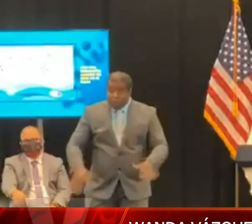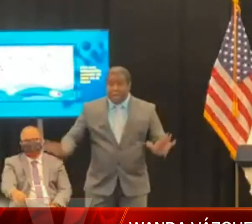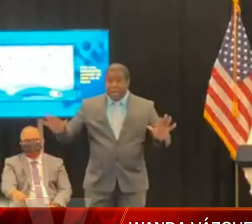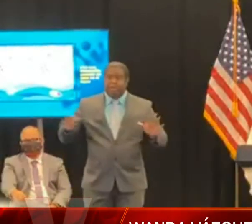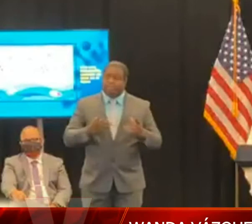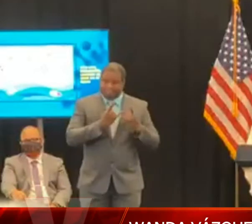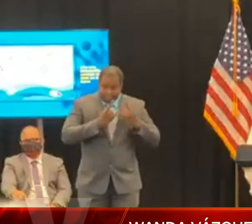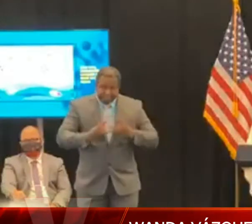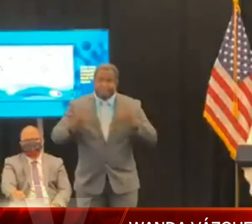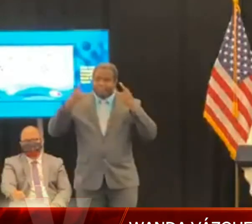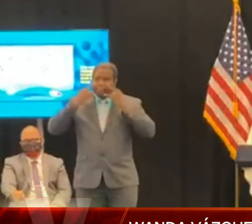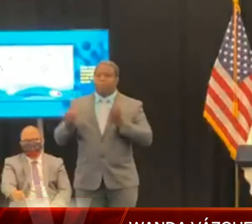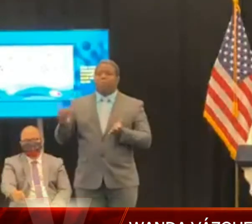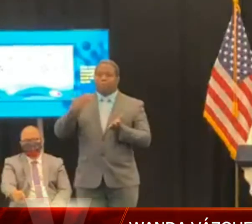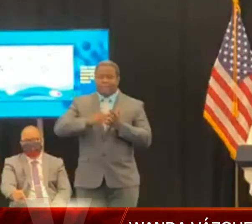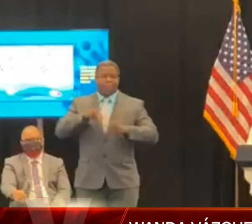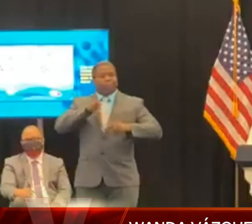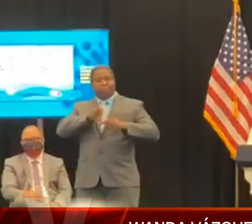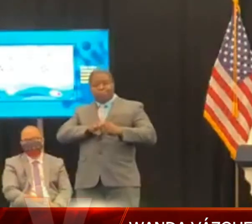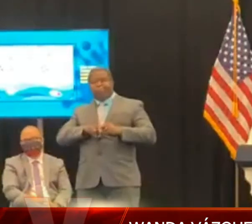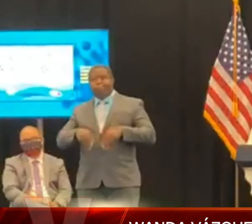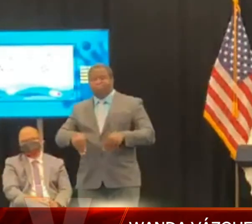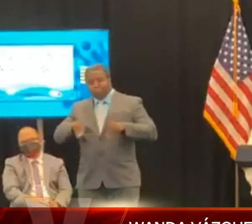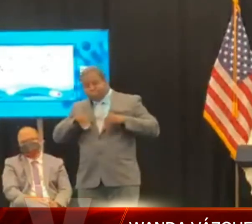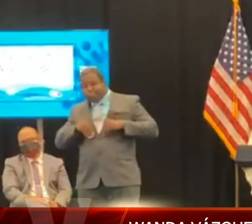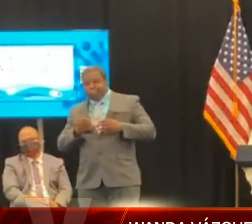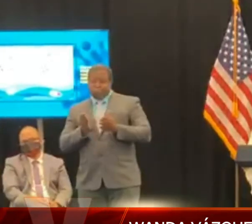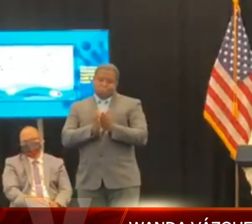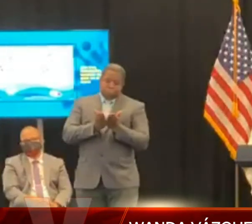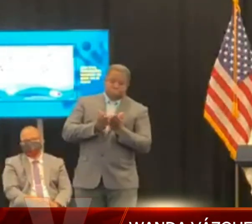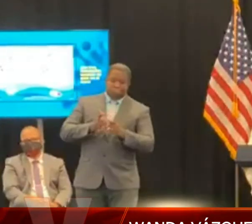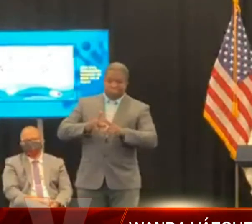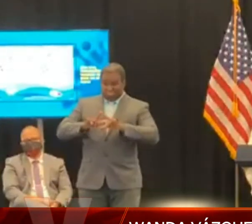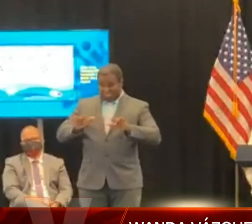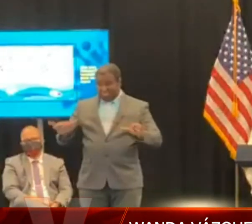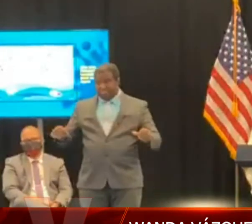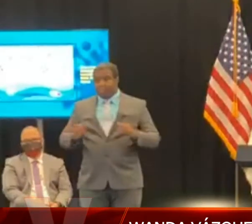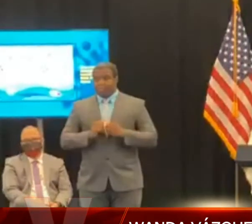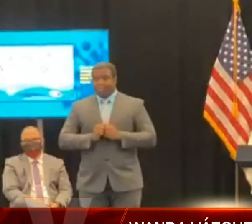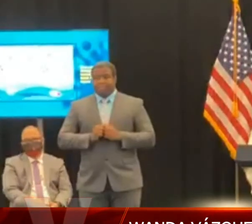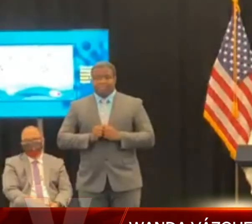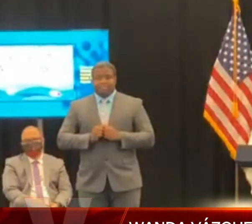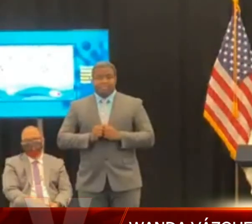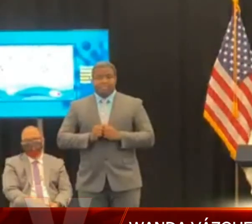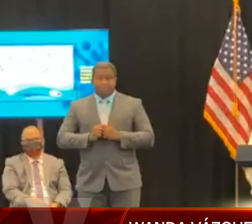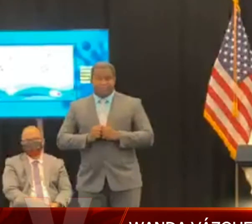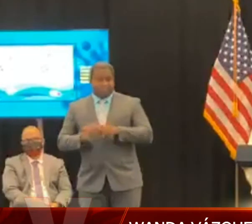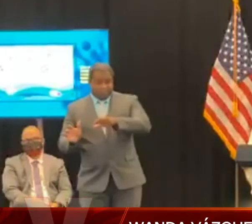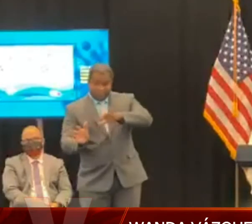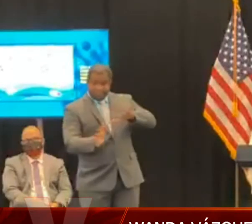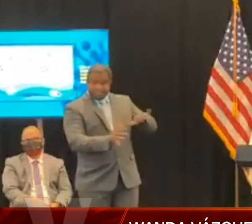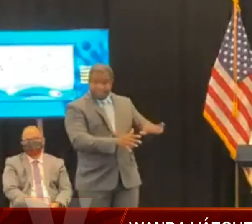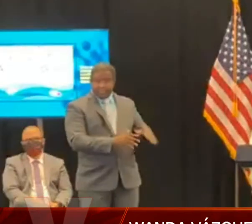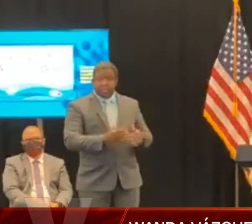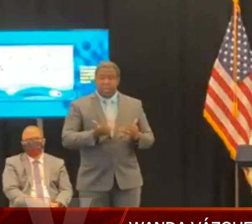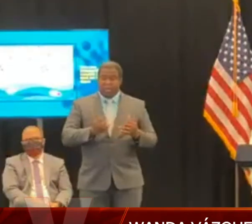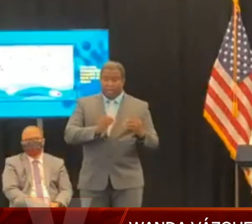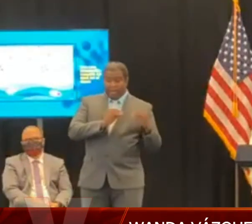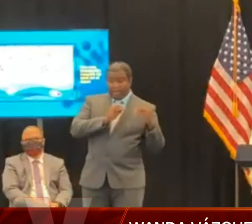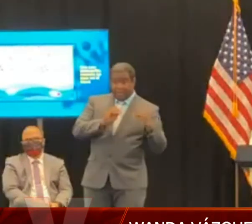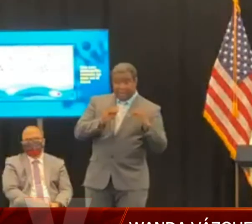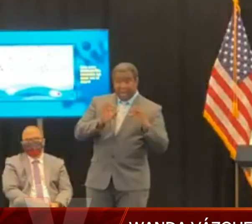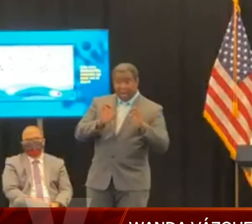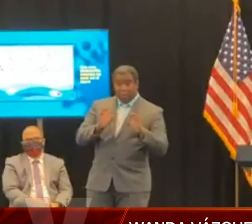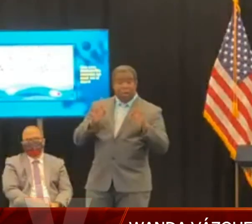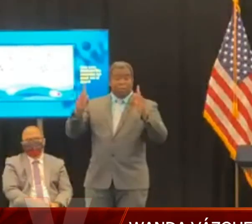no deben ser presenciales para evitar que menores se contagien y luego contagien a sus padres o a sus abuelos.